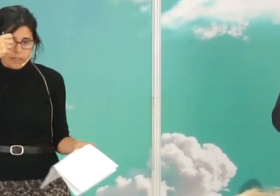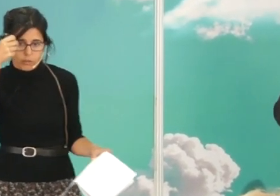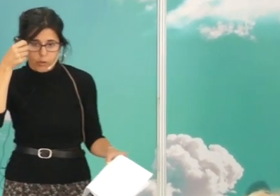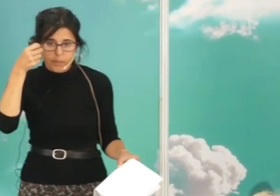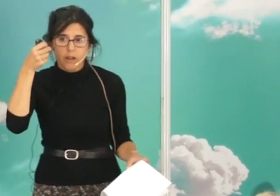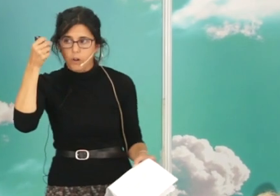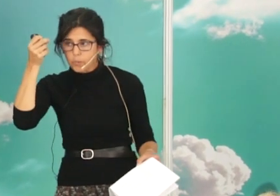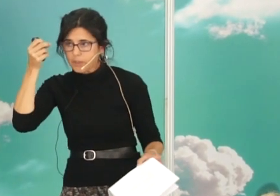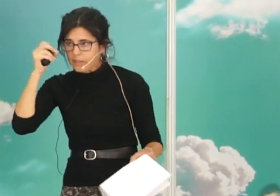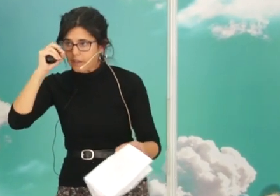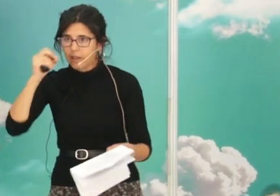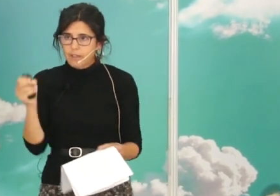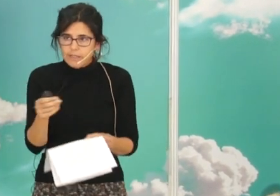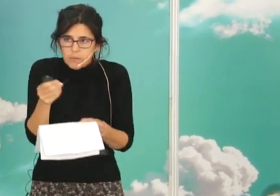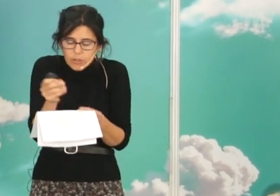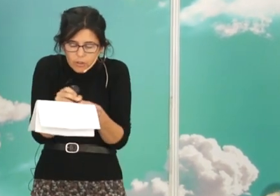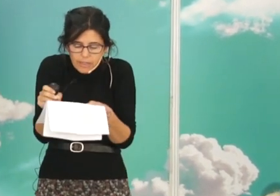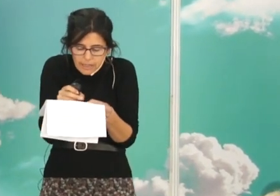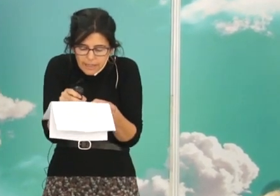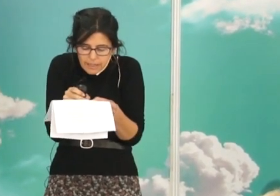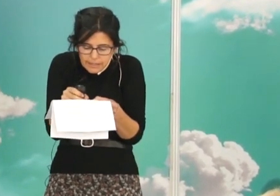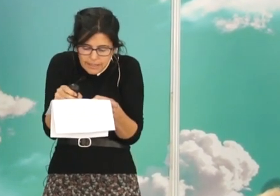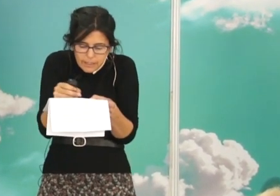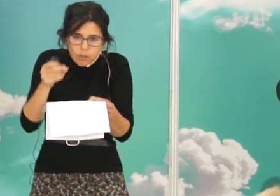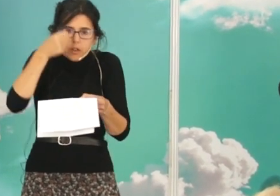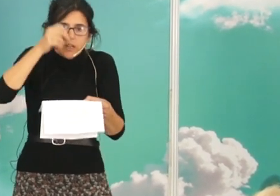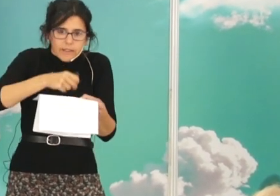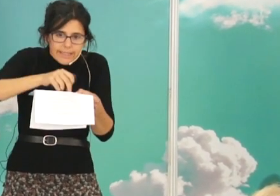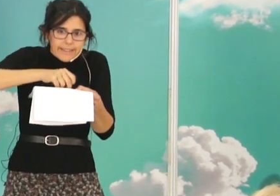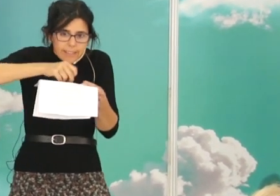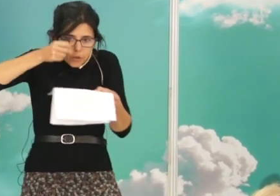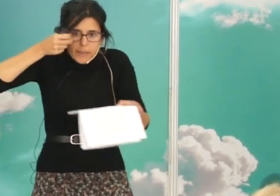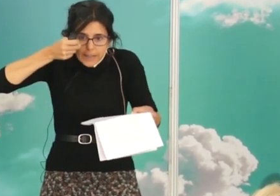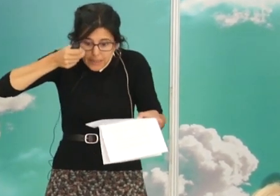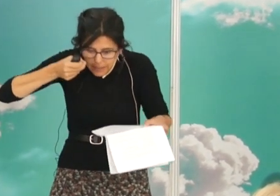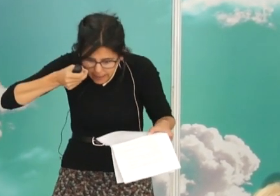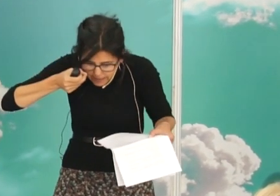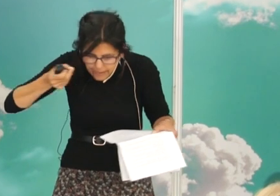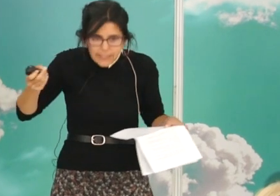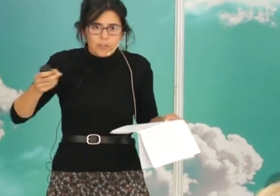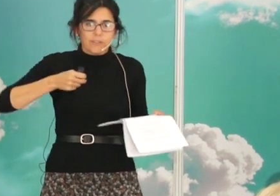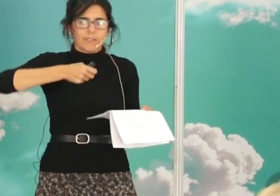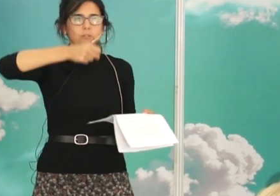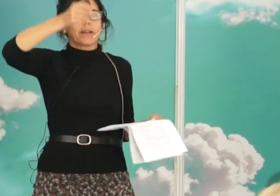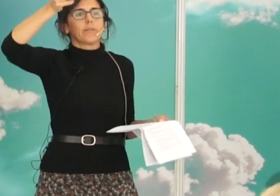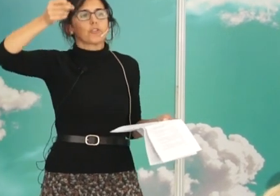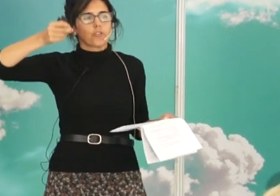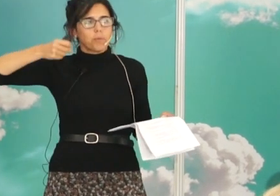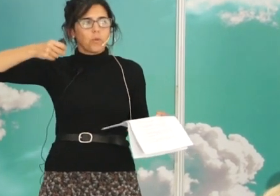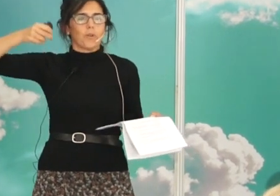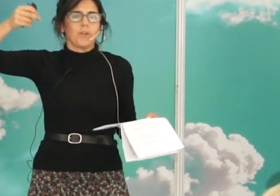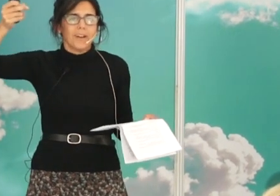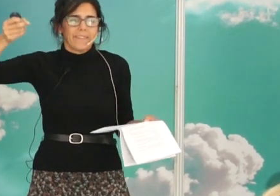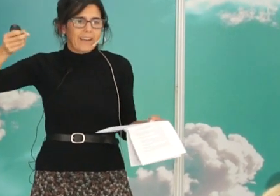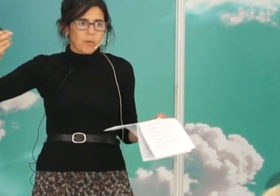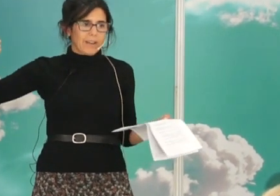estamos con la microscopía óptica, tenemos que coger el tejido, teñirlo para ver qué hay ahí, ¿no? Esos maravillosos